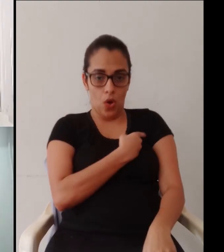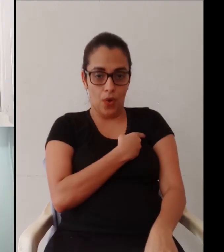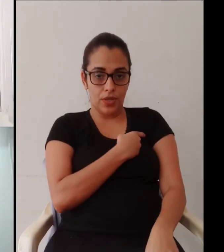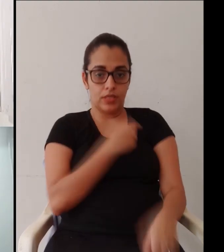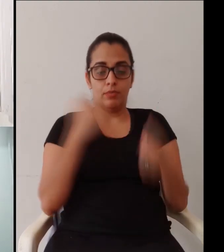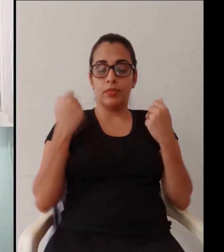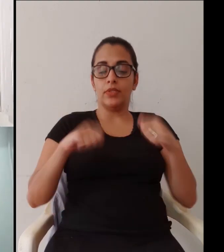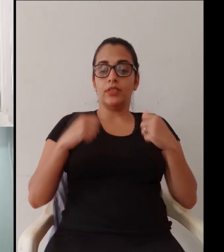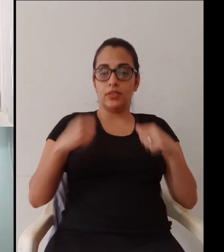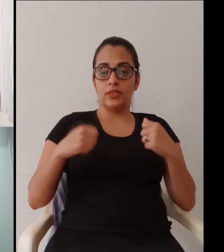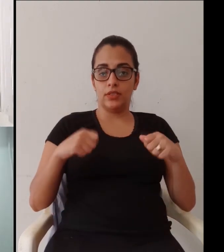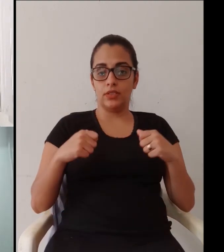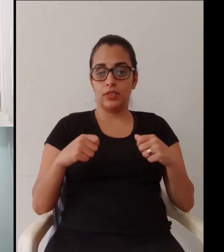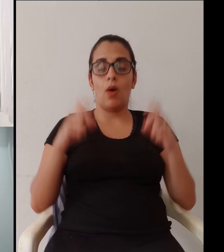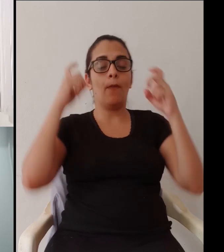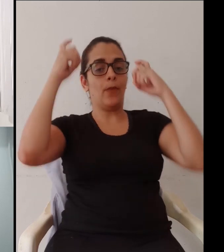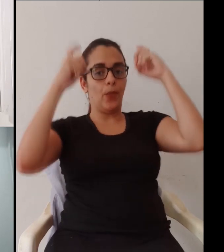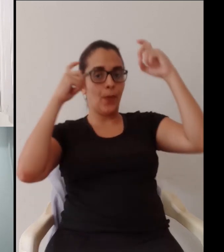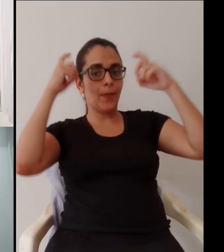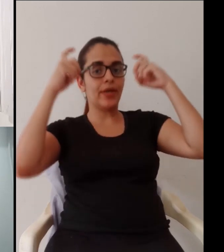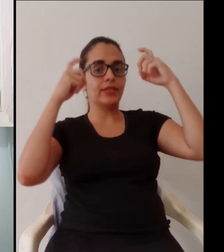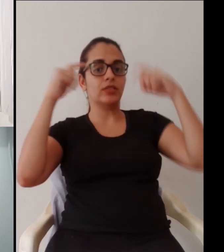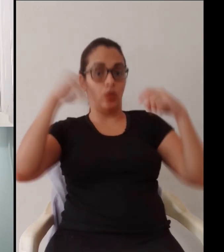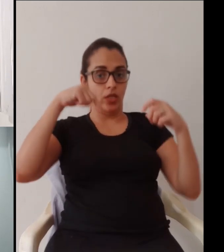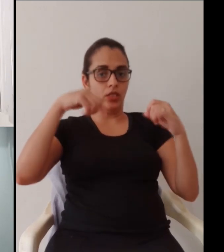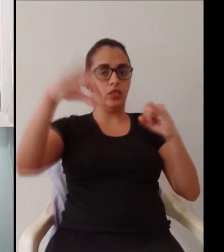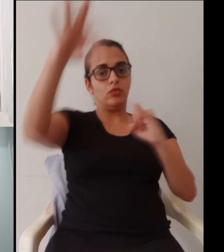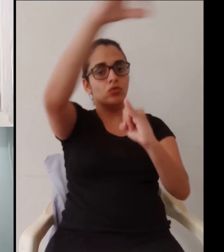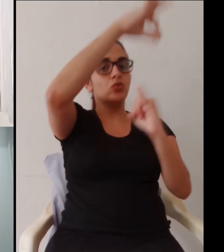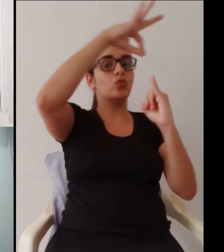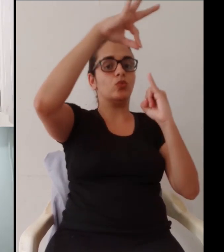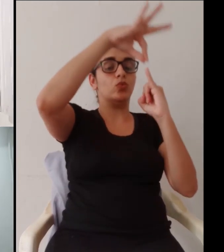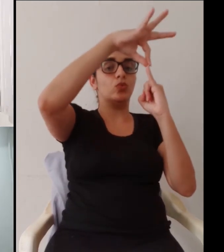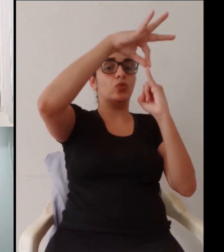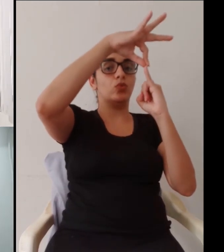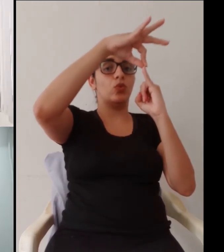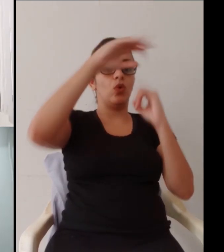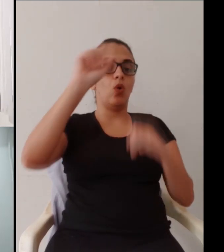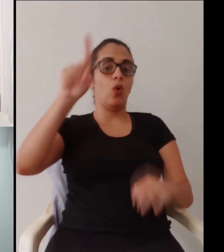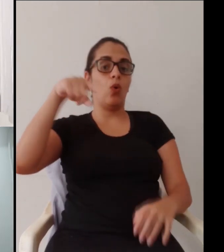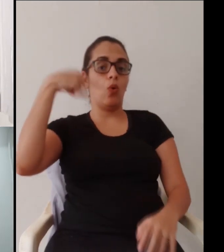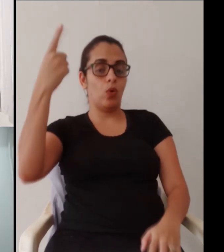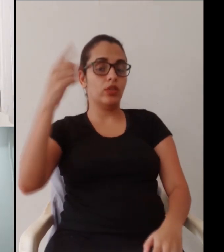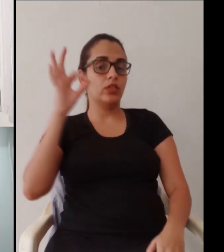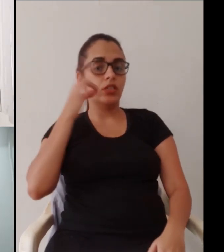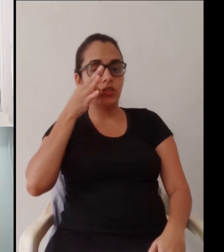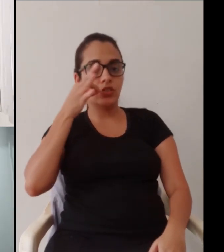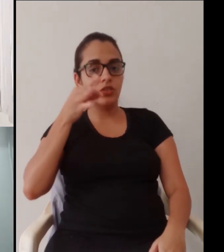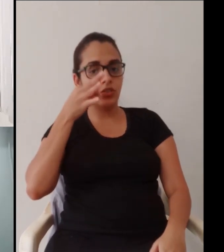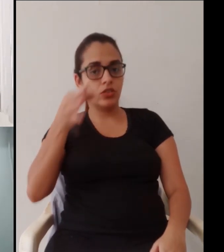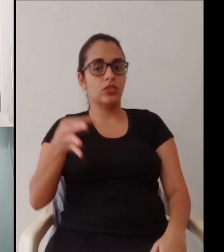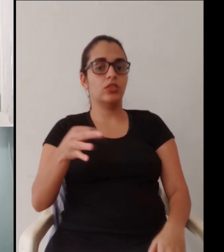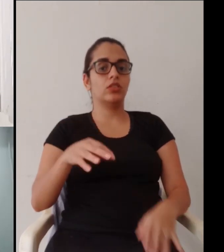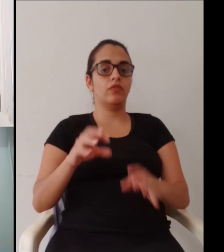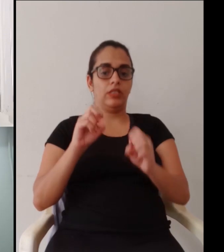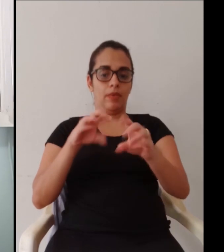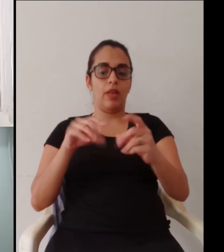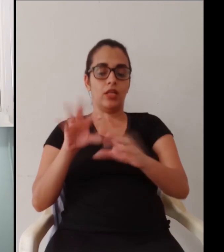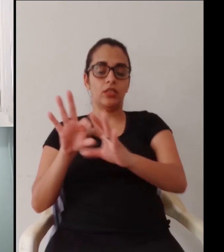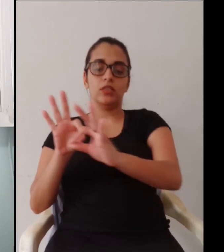para trabalhar determinados assuntos então a gente nós teremos que fazer isso isso é uma preocupação de